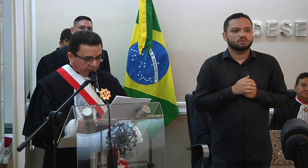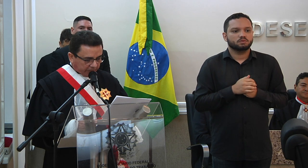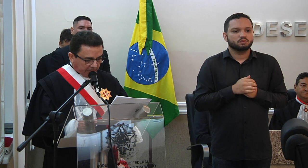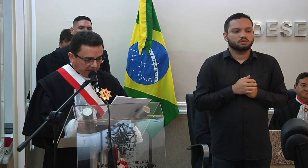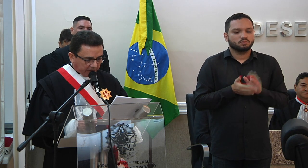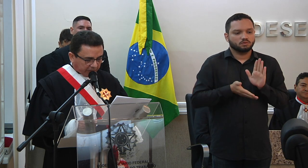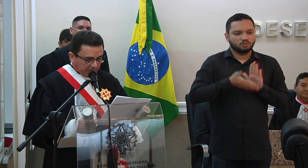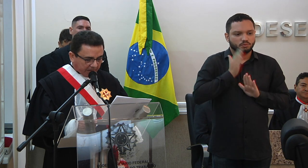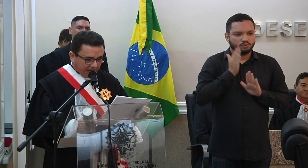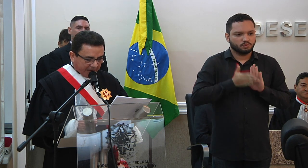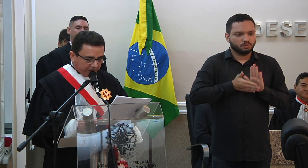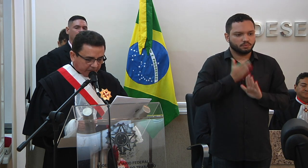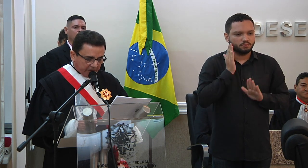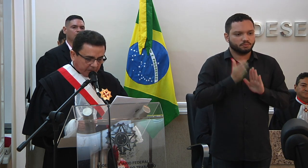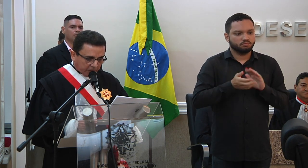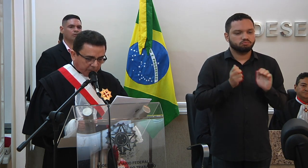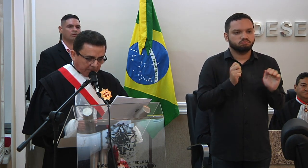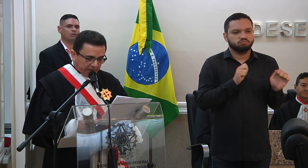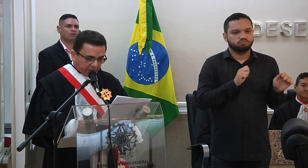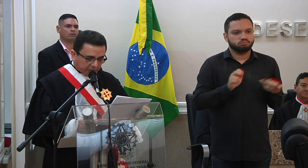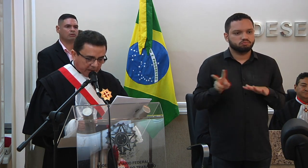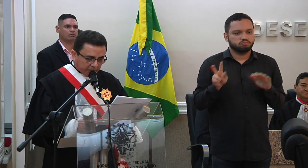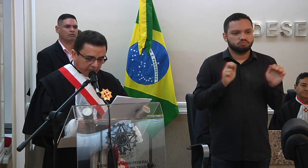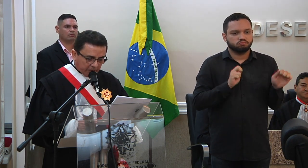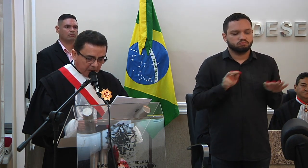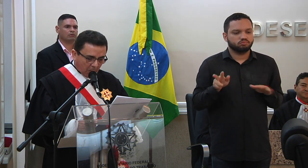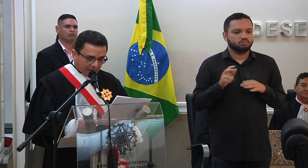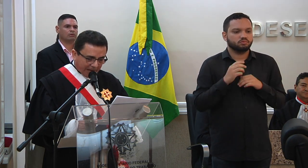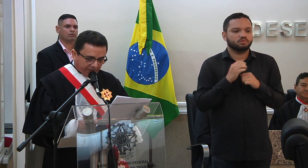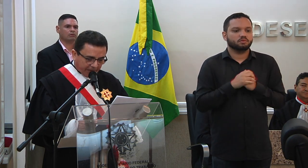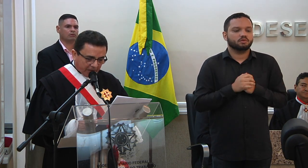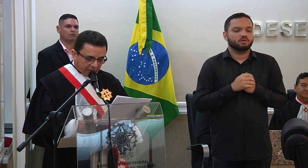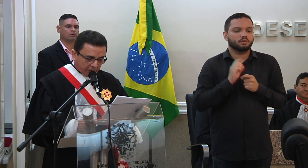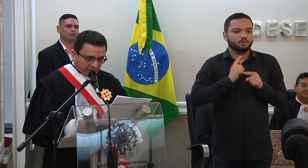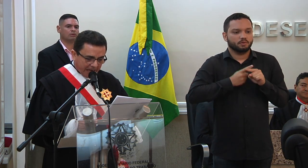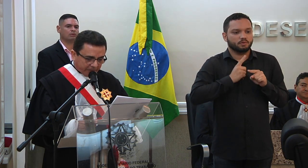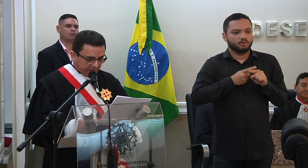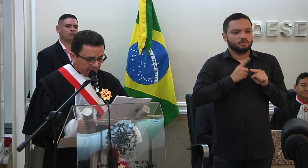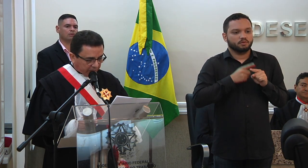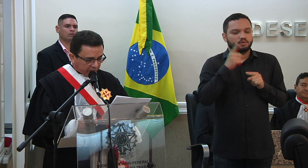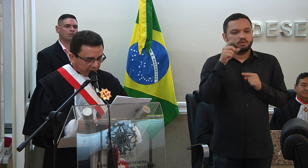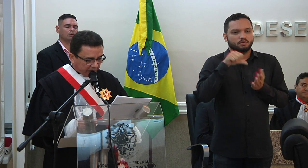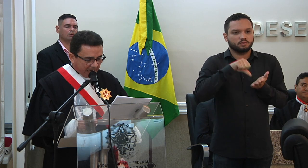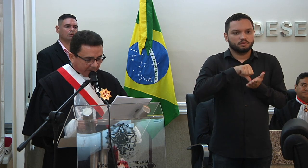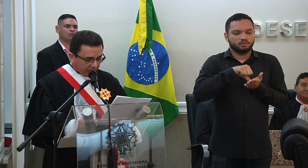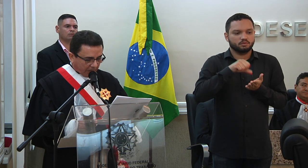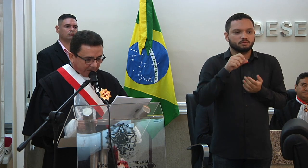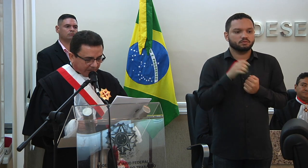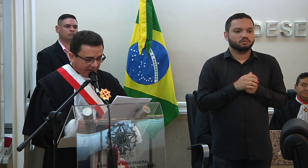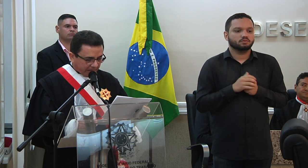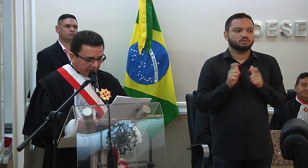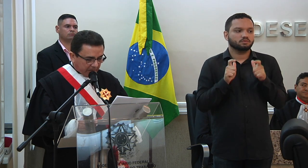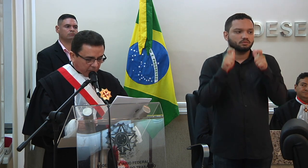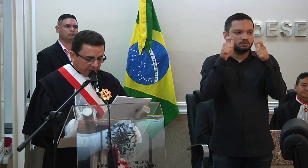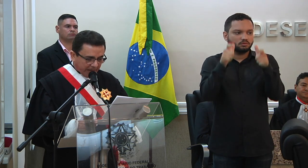religiosamente semanais nos primeiros anos, quando a frente de unidades judiciárias localizadas no